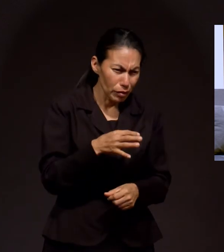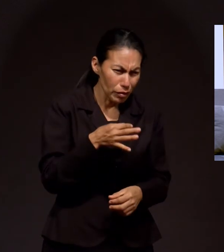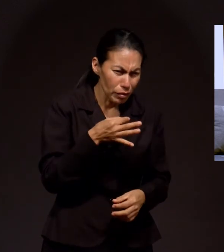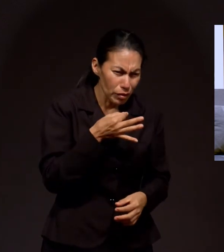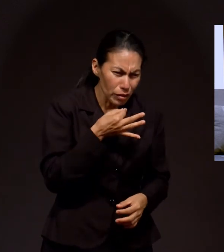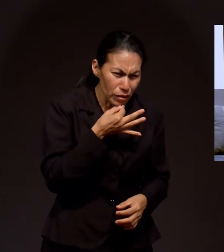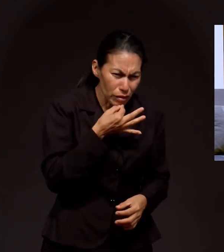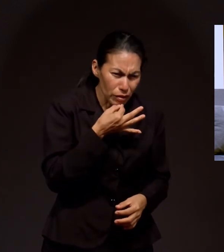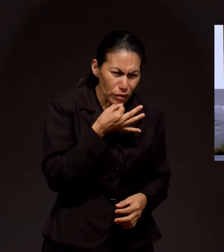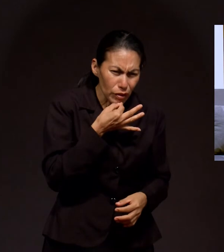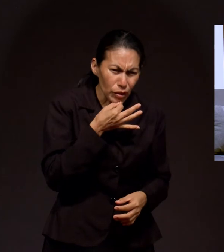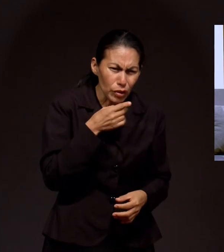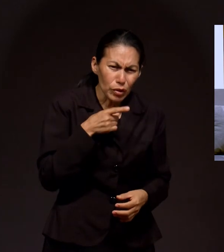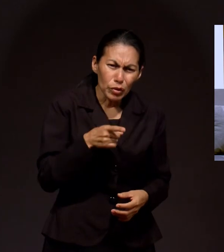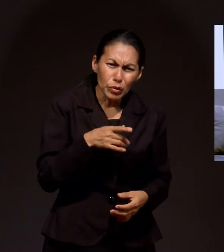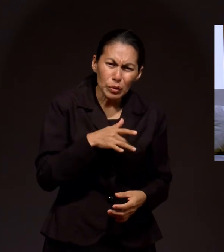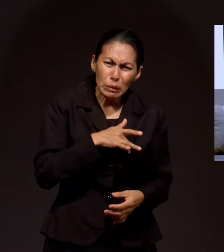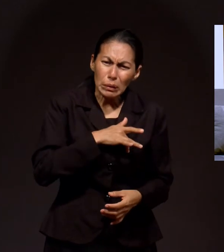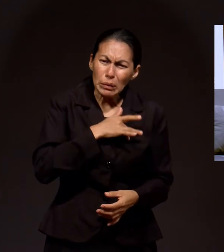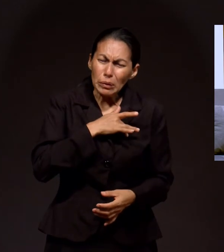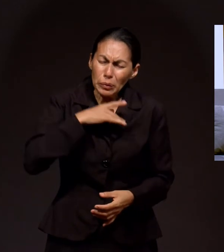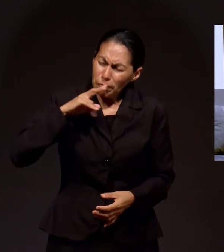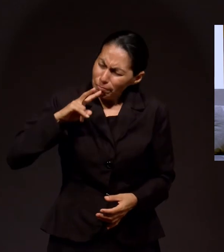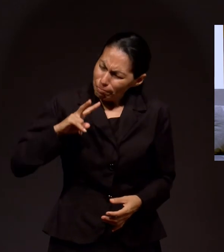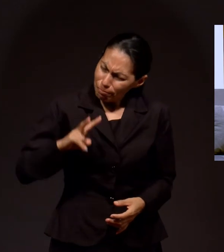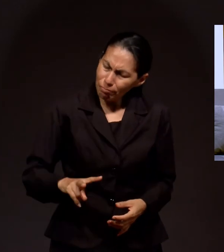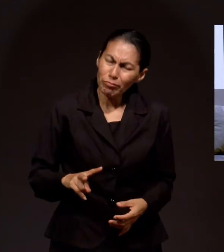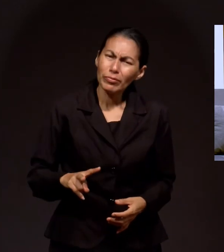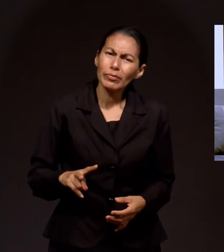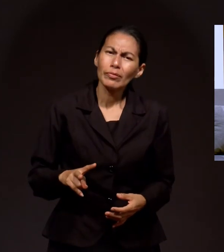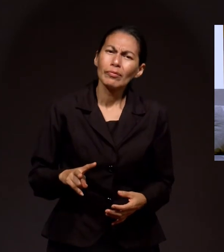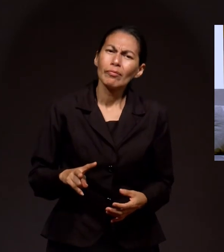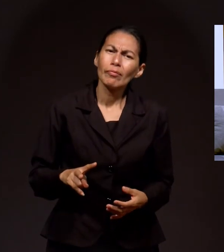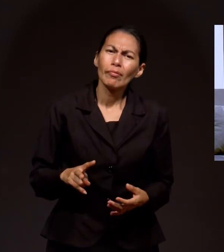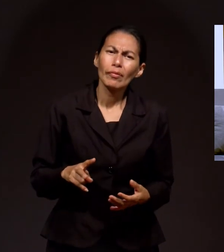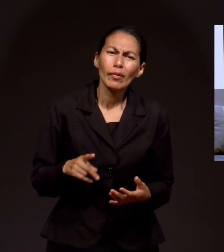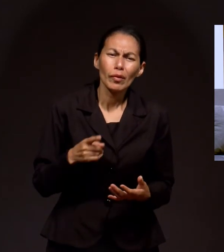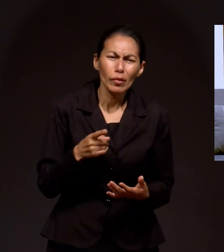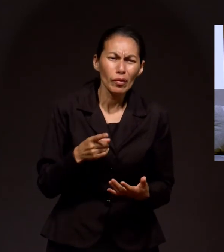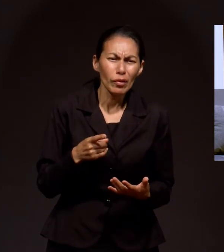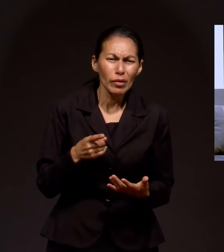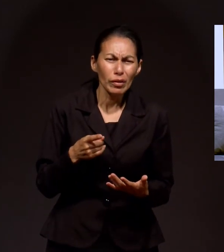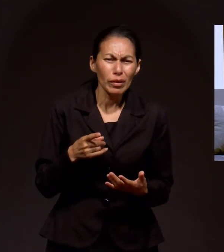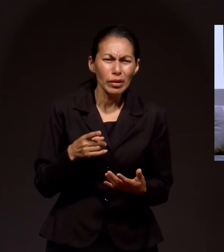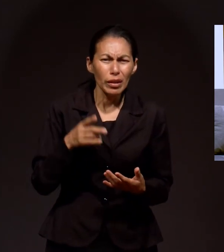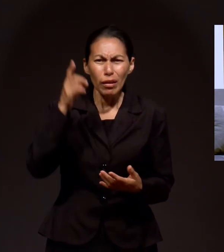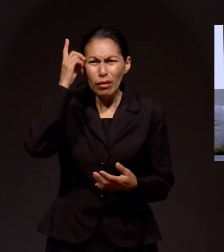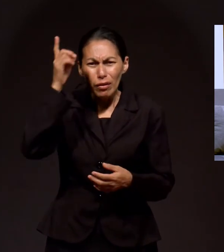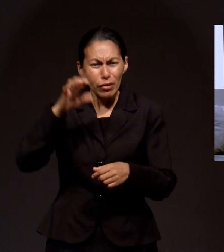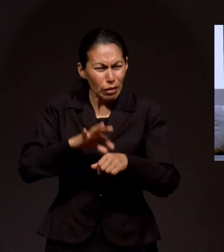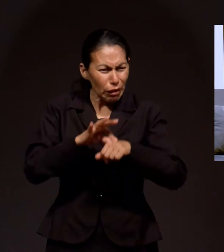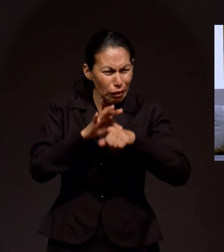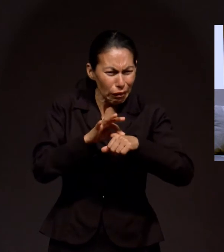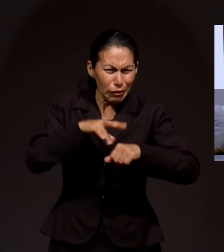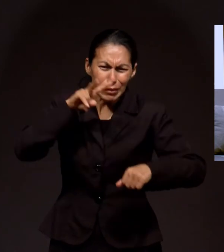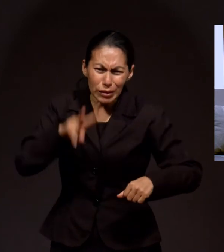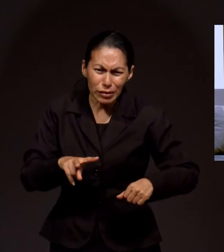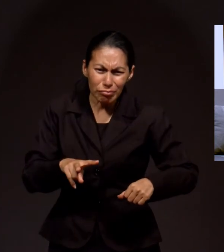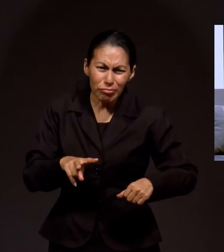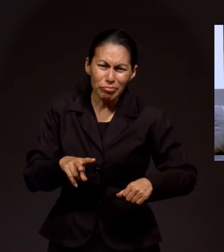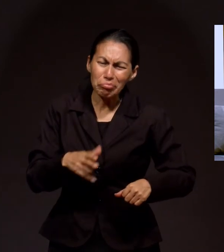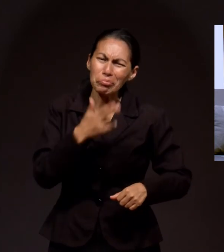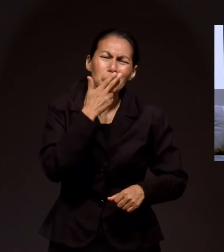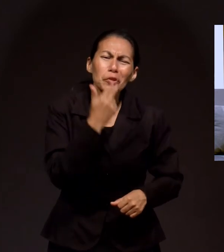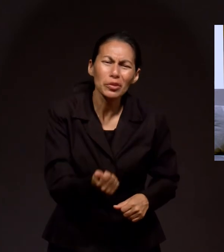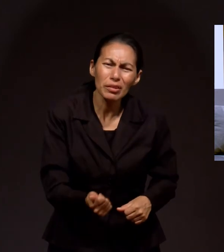ese momento, cuando estás confrontado con la realidad, te das cuenta que si Dios no es real para ti, no vale.